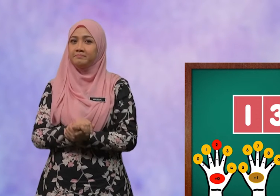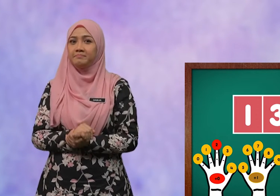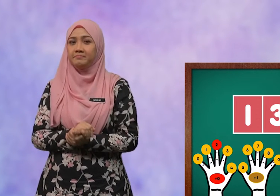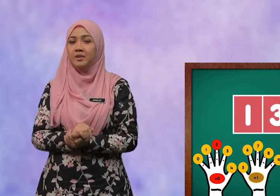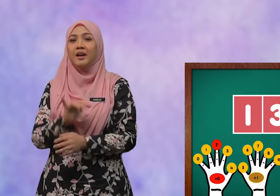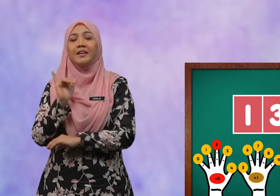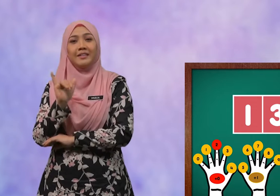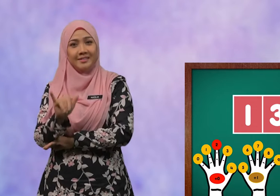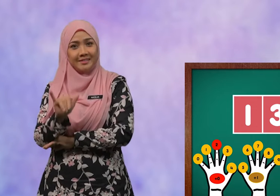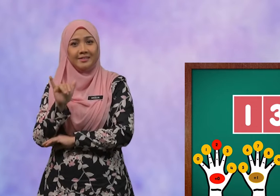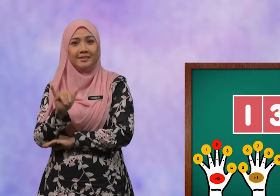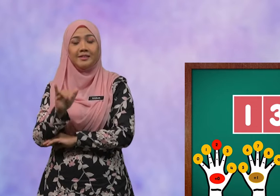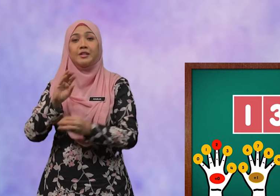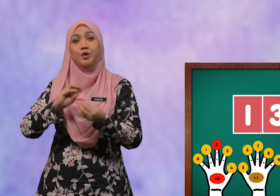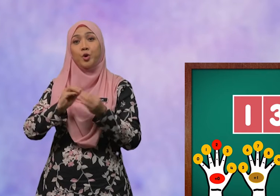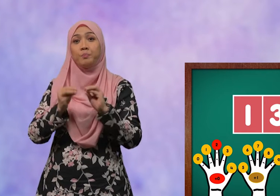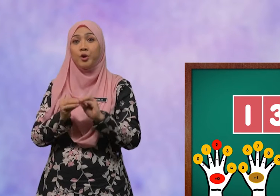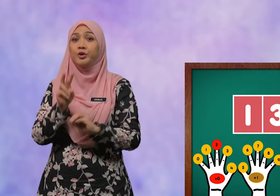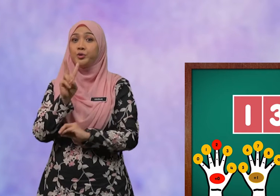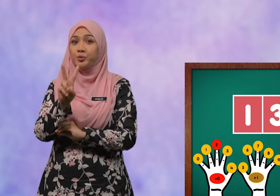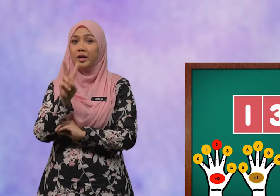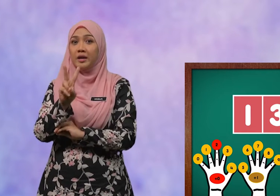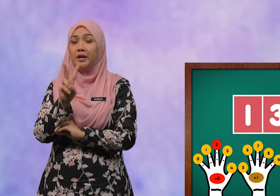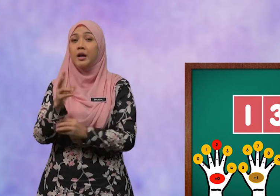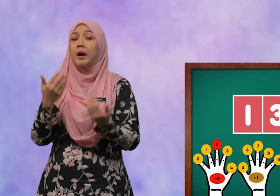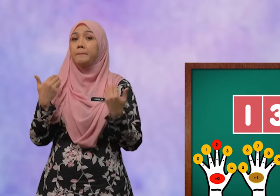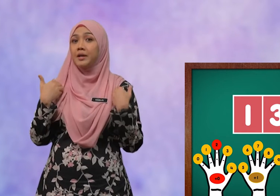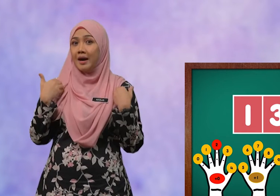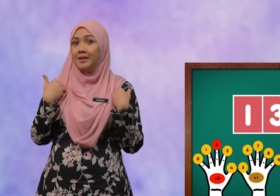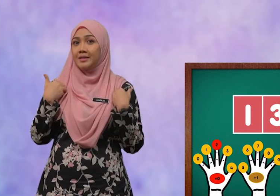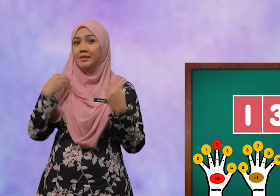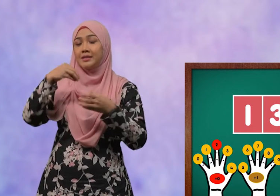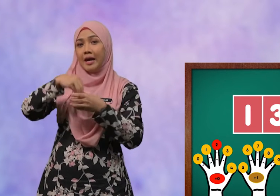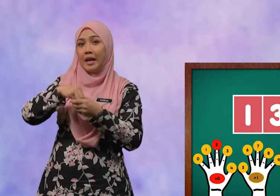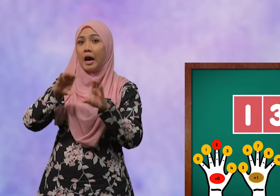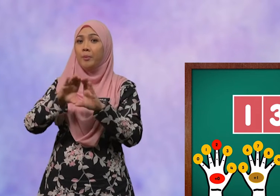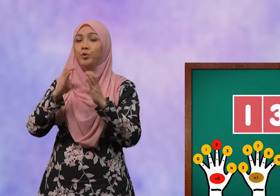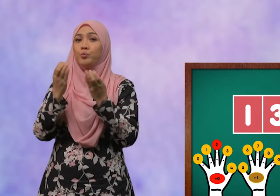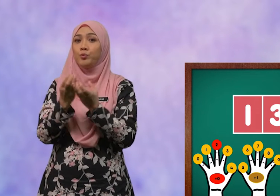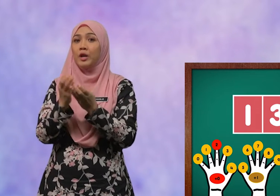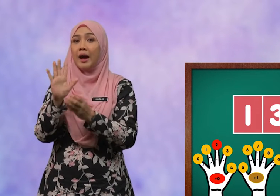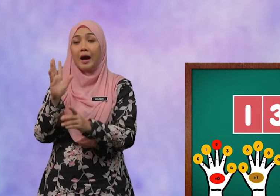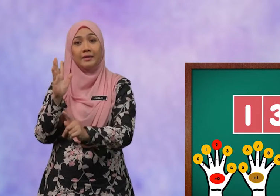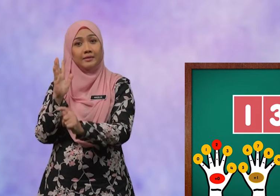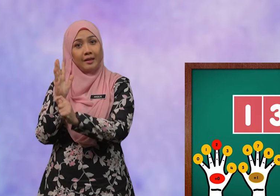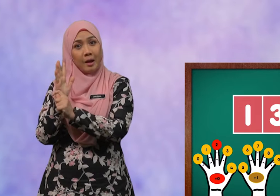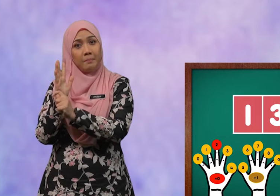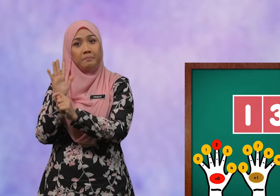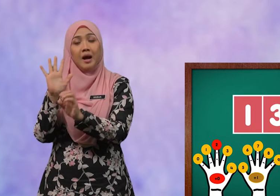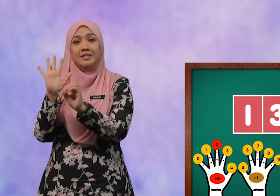Ya, nombor dua berada dalam kumpulan tambah